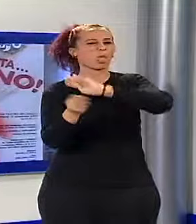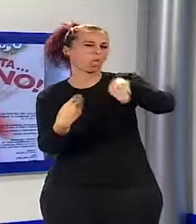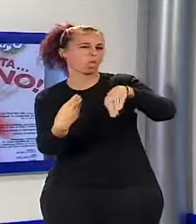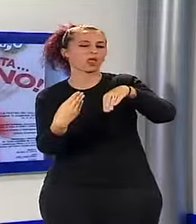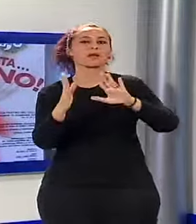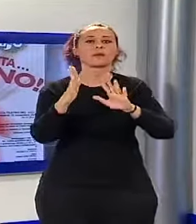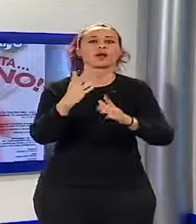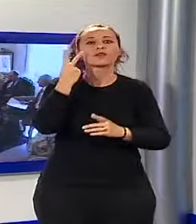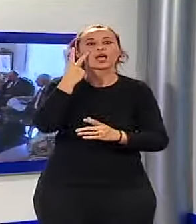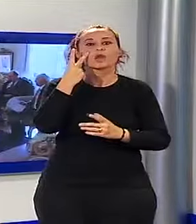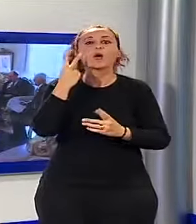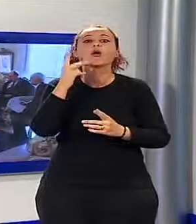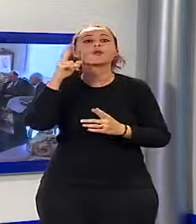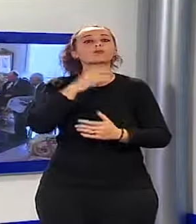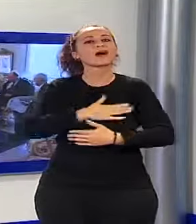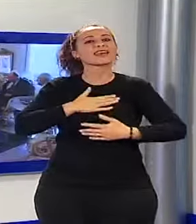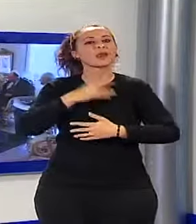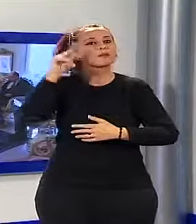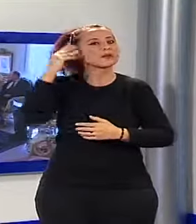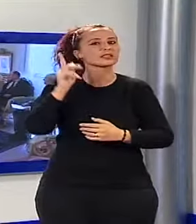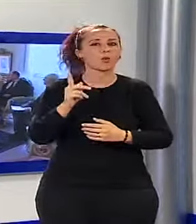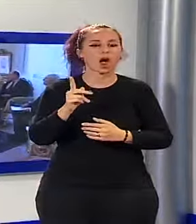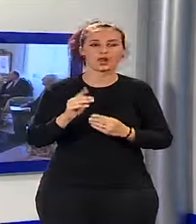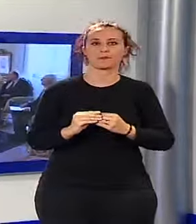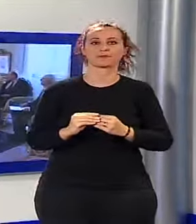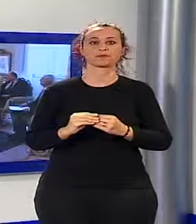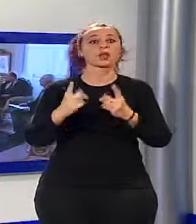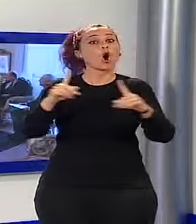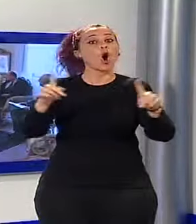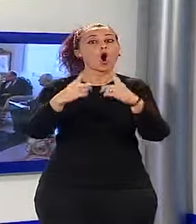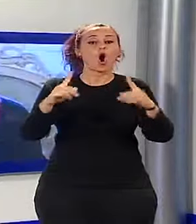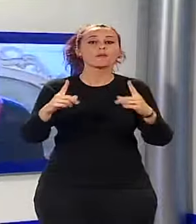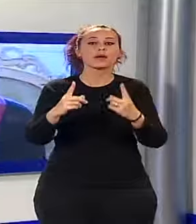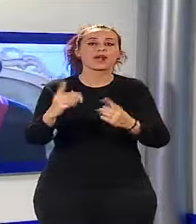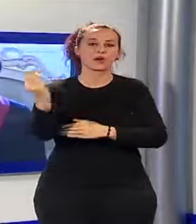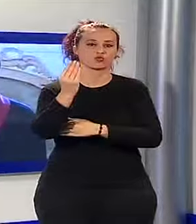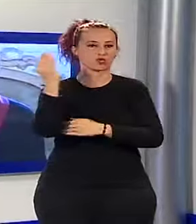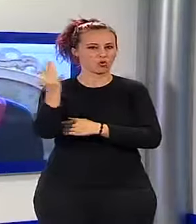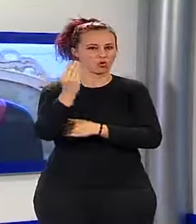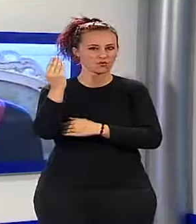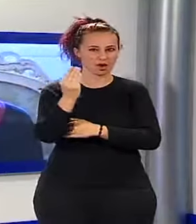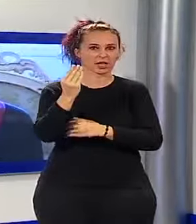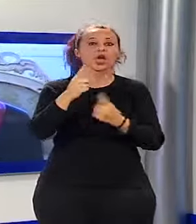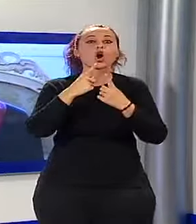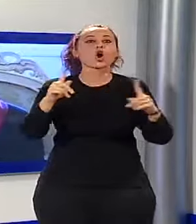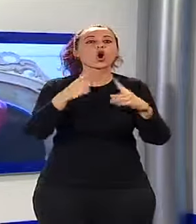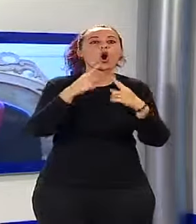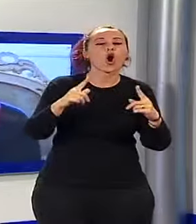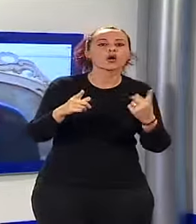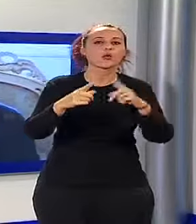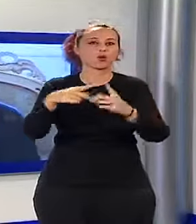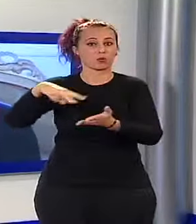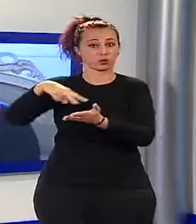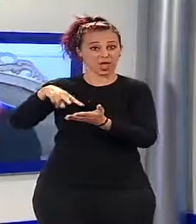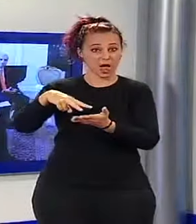balneari versiliesi. L'opera secondo i ragazzi al Teatro del Giglio debutta Luca Junior Opera, coro, corpo di ballo e